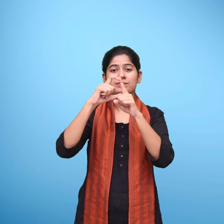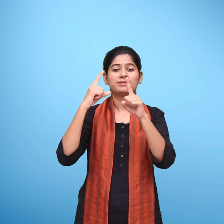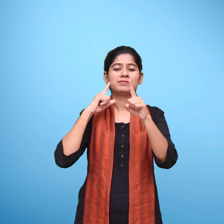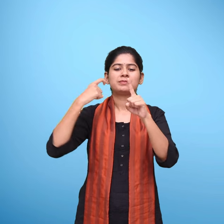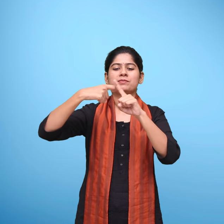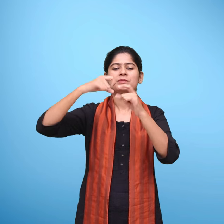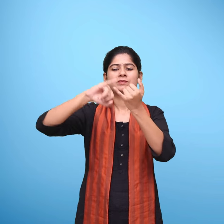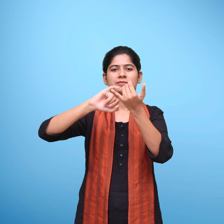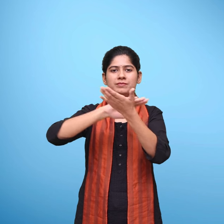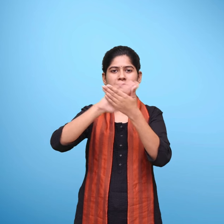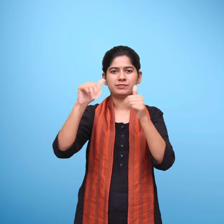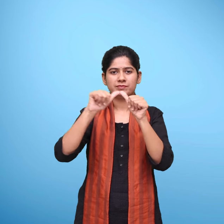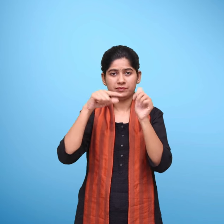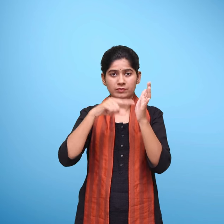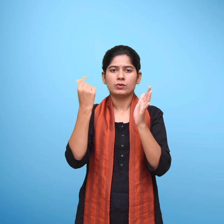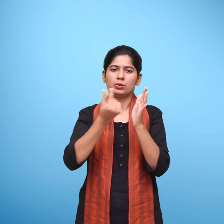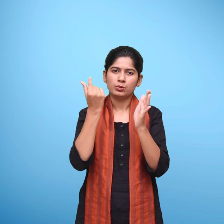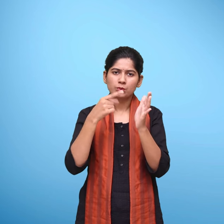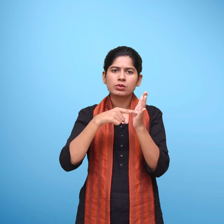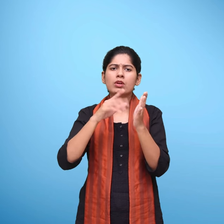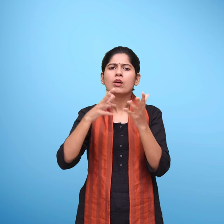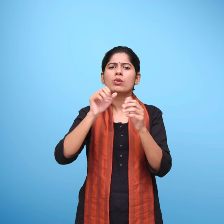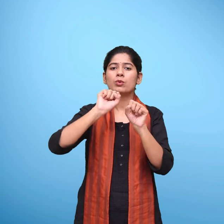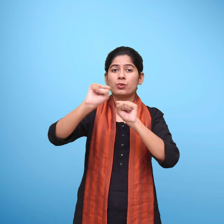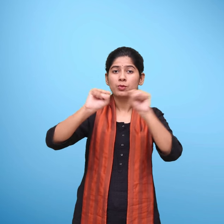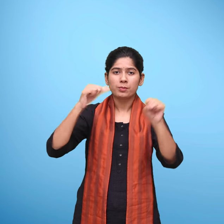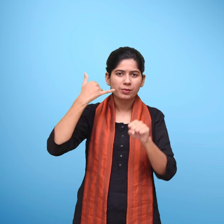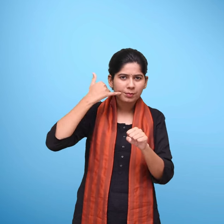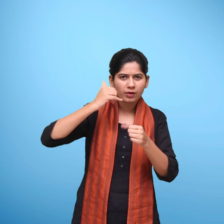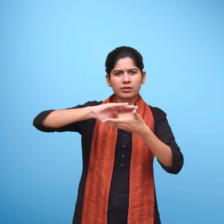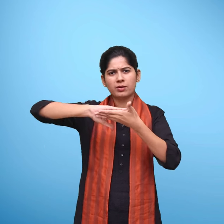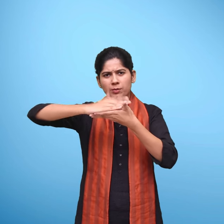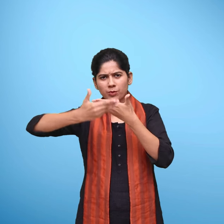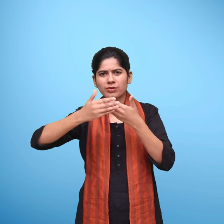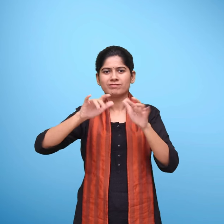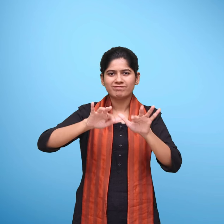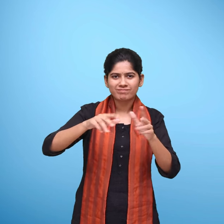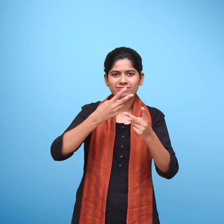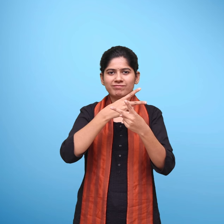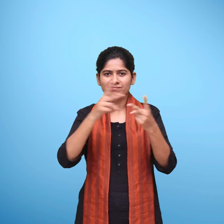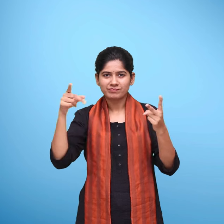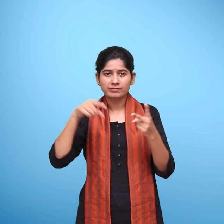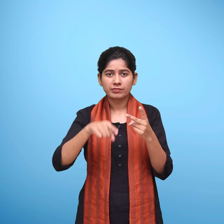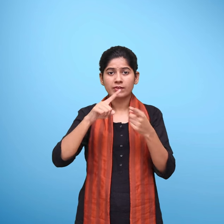दीख्षा का उप्योग करते वे आप अपने smartphone या tablet से e-सामगरी प्राप्त कर सकते हैं